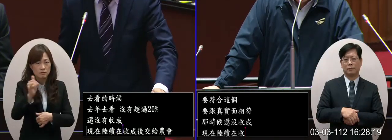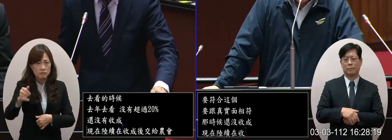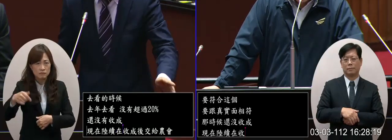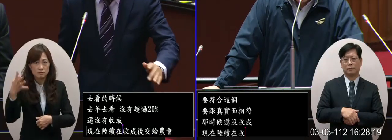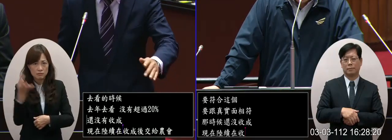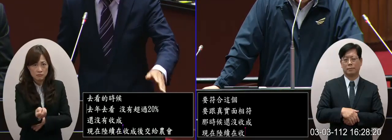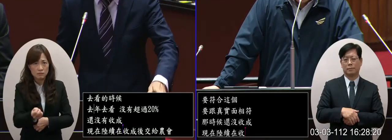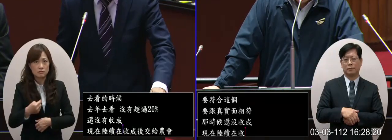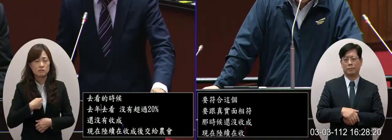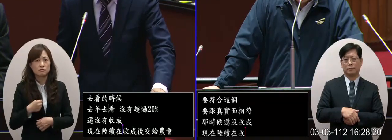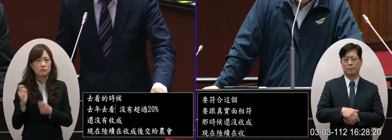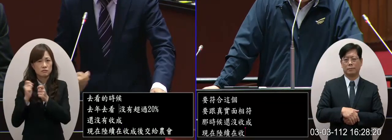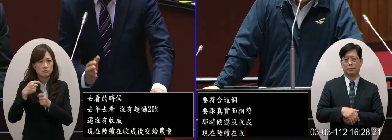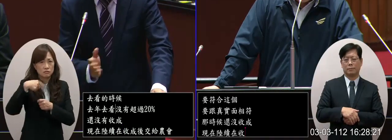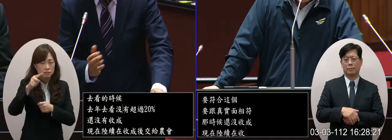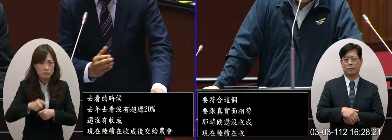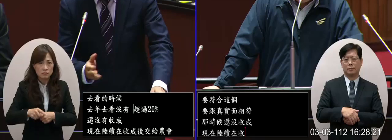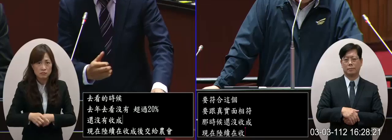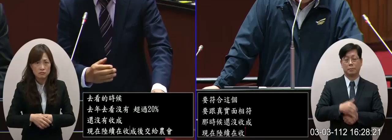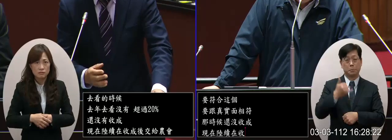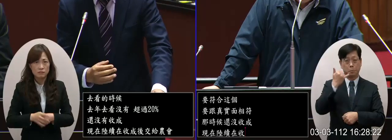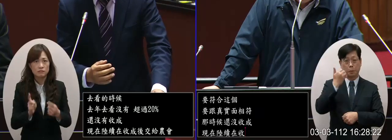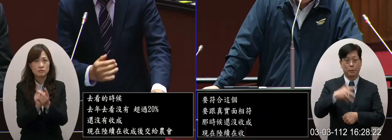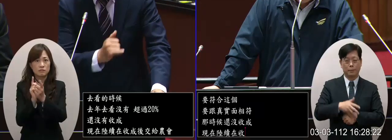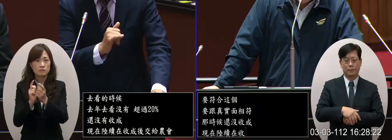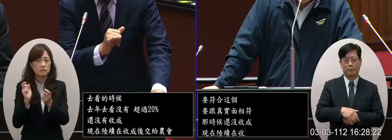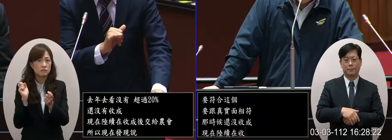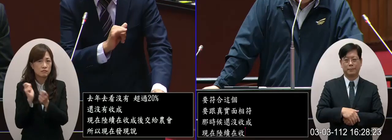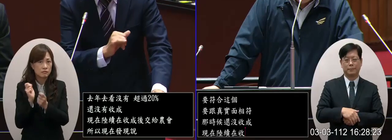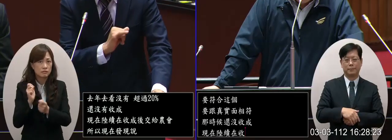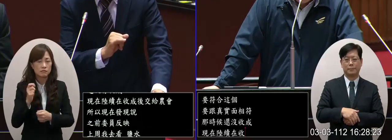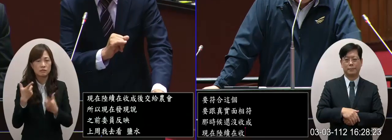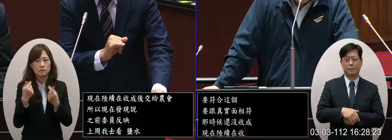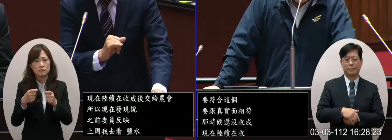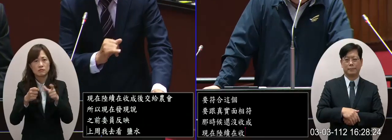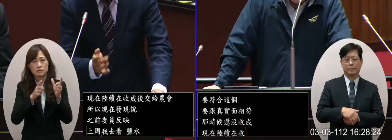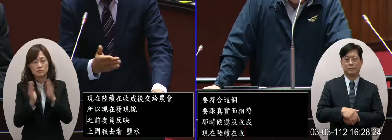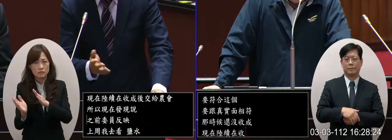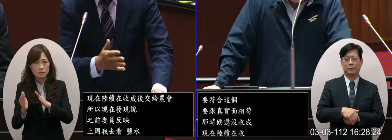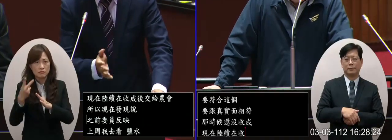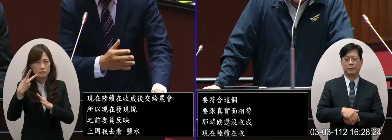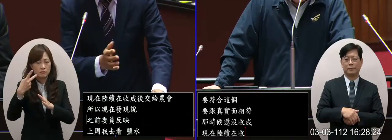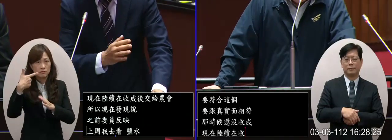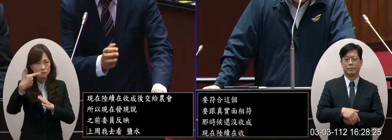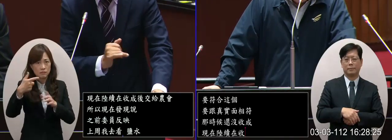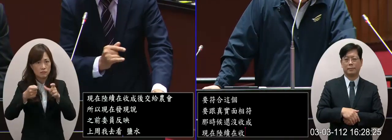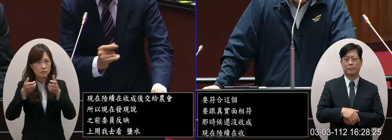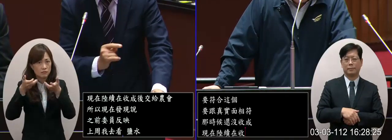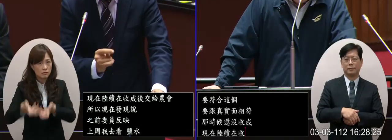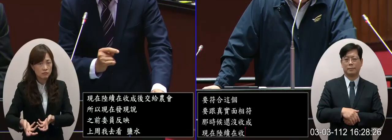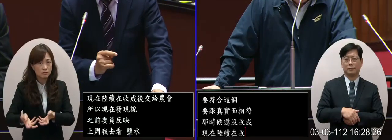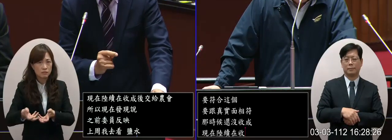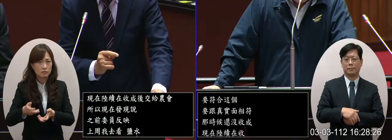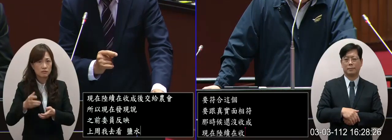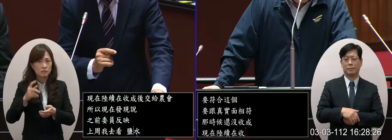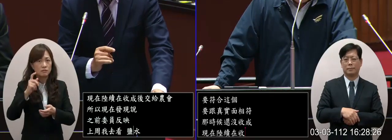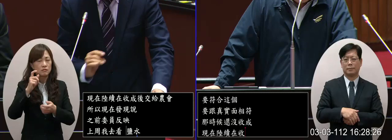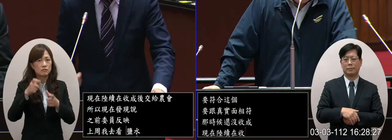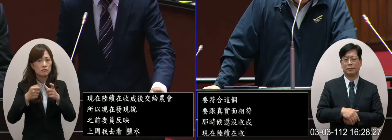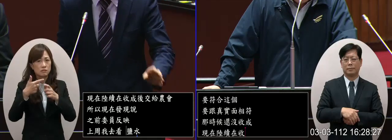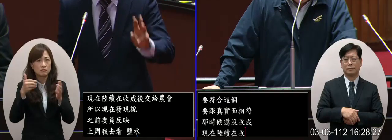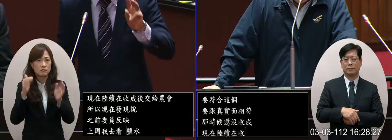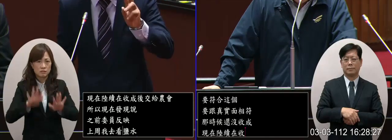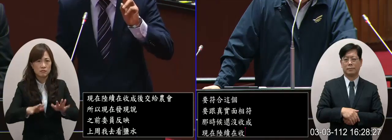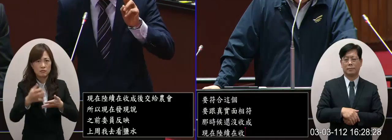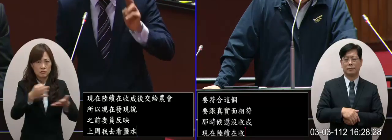天才去減水他說現在的房間本來一公圈六公頓現在都沒有三公頓沒有到四公頓